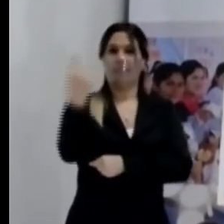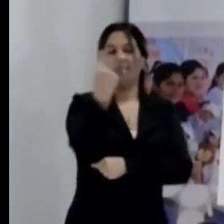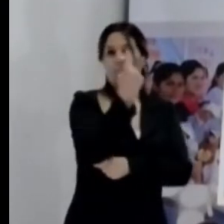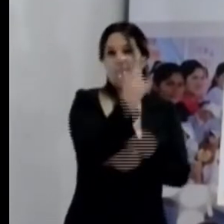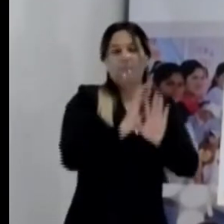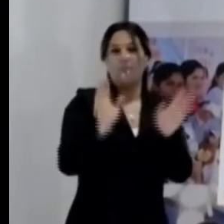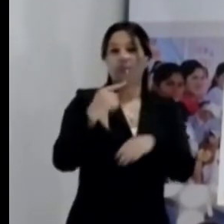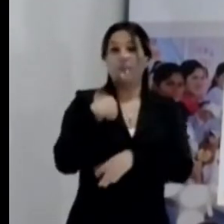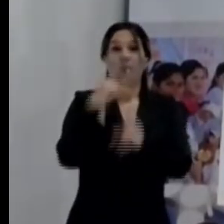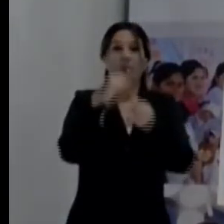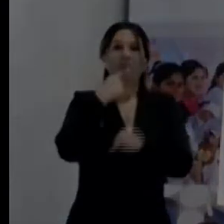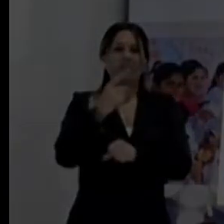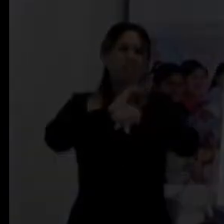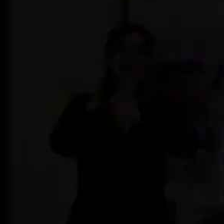negar ni subestimar al virus.